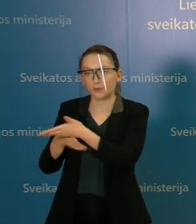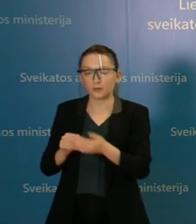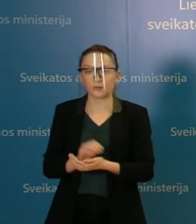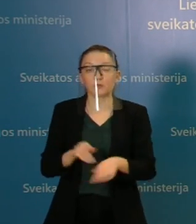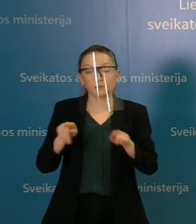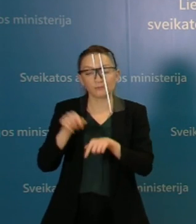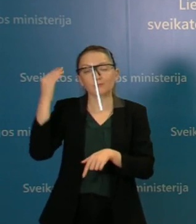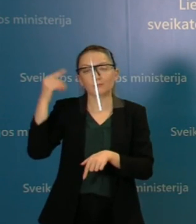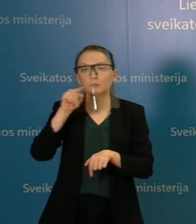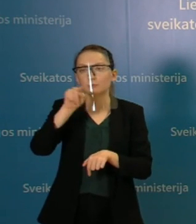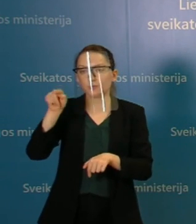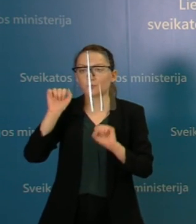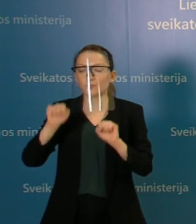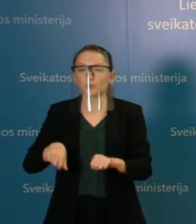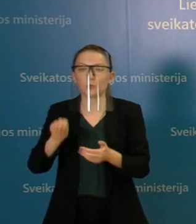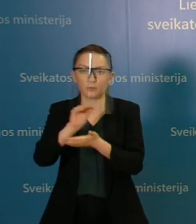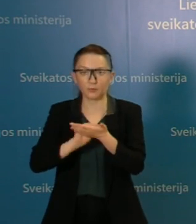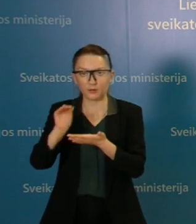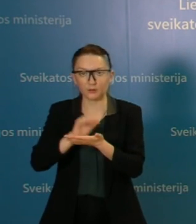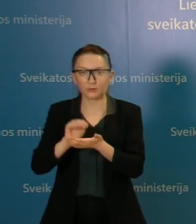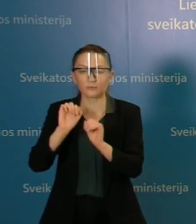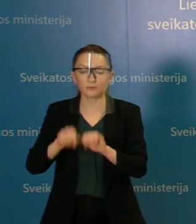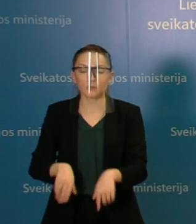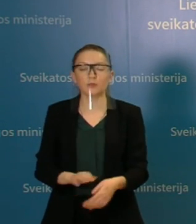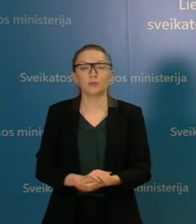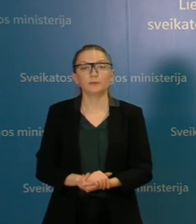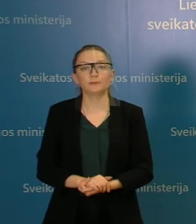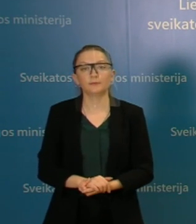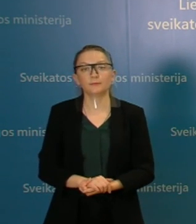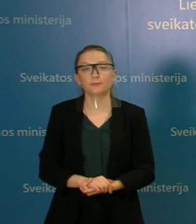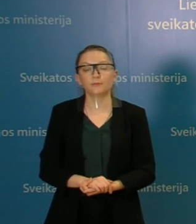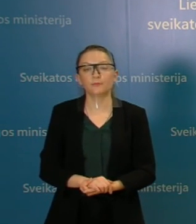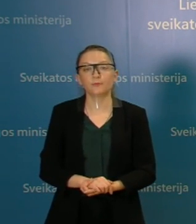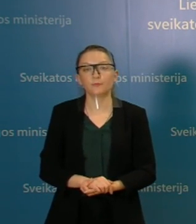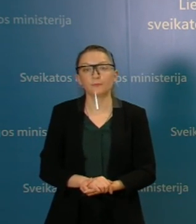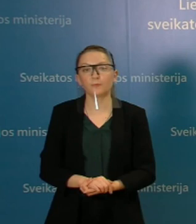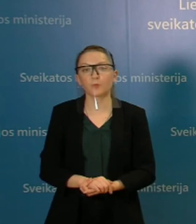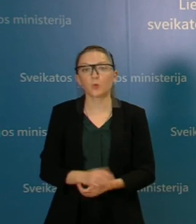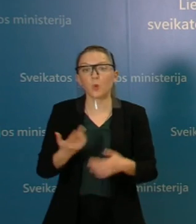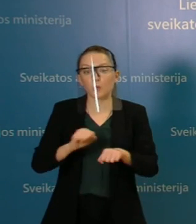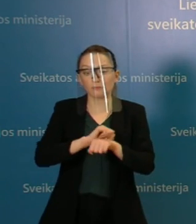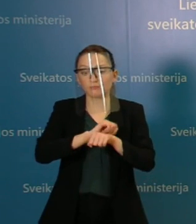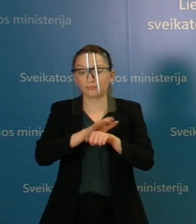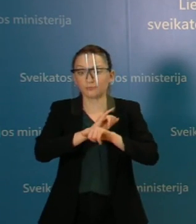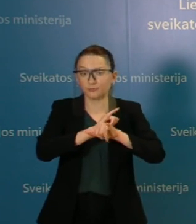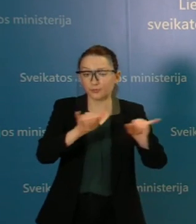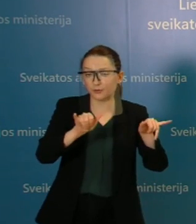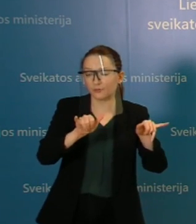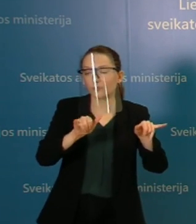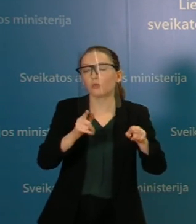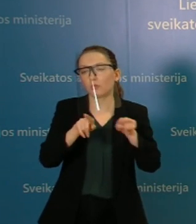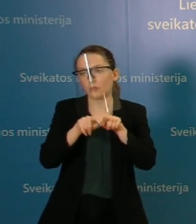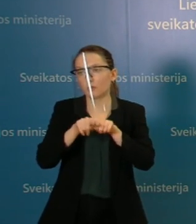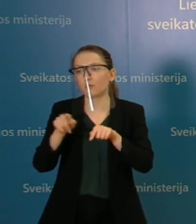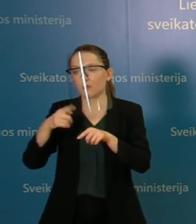neatmešiau tokios galimybės, kad jai gali pasikartoti ir toliau, ir kuo labiau lyga plis, tuo didesnė atsitikymybė